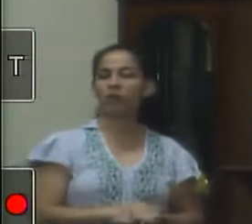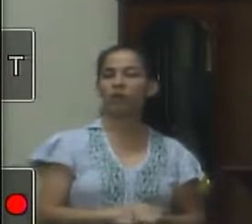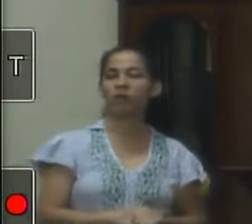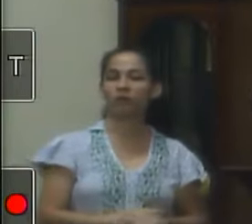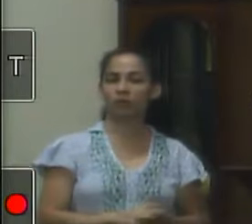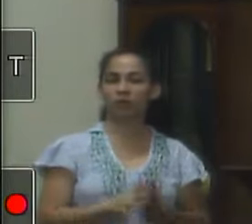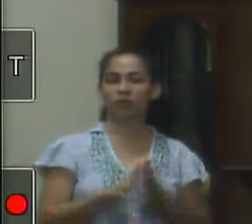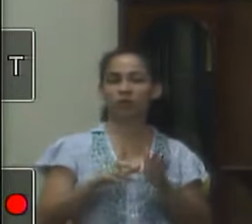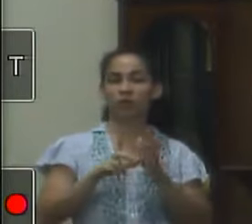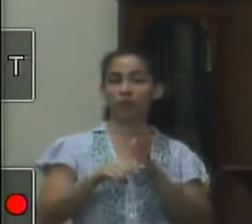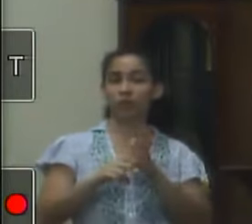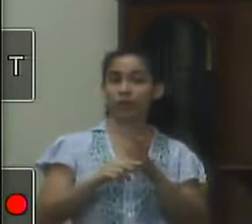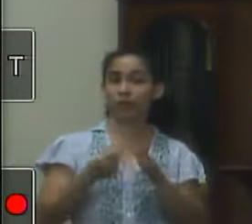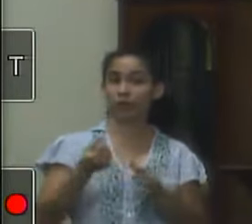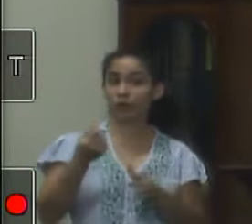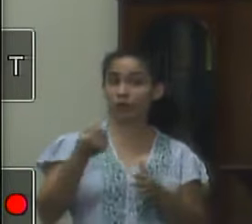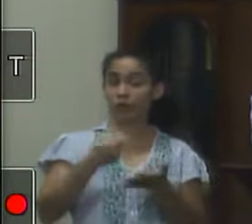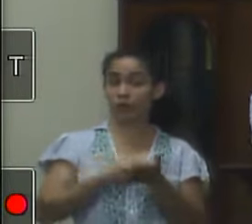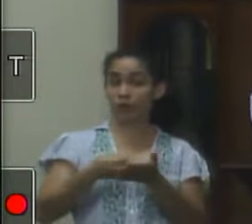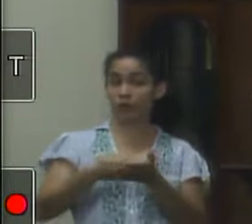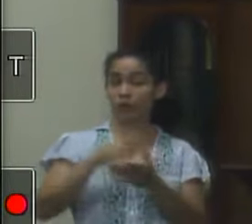pouco atrasado o repasse